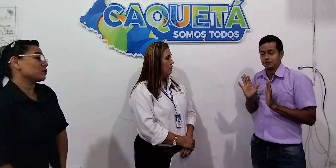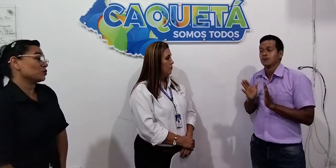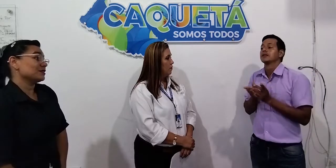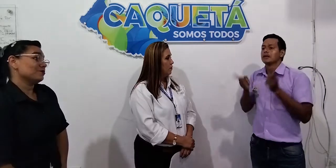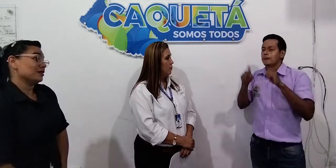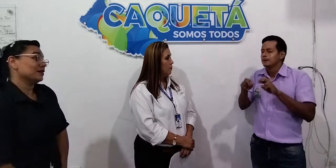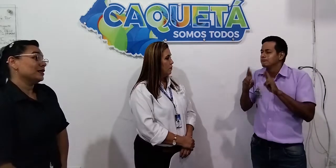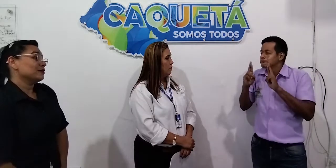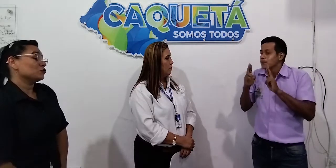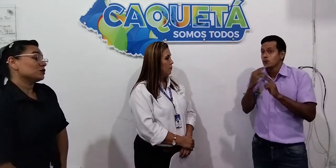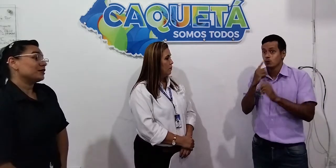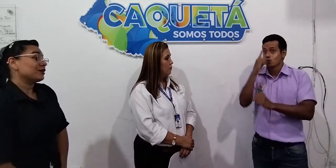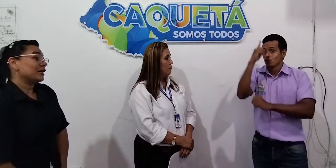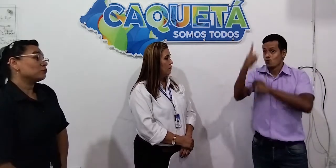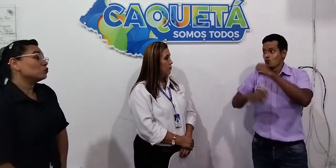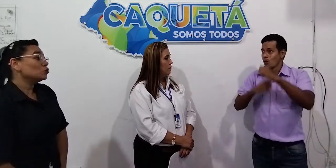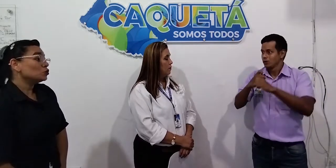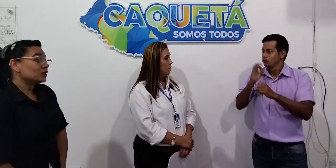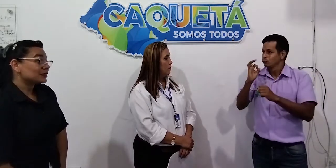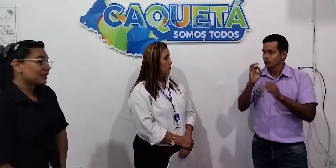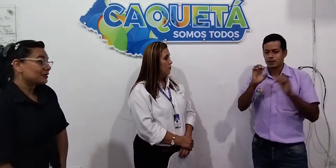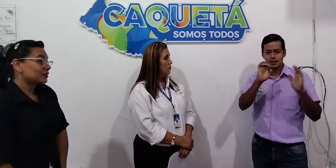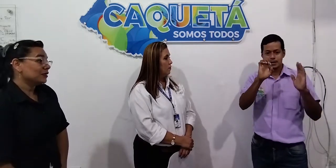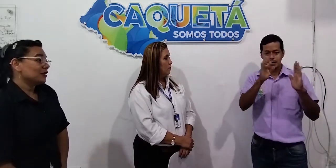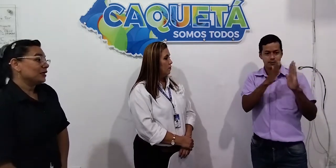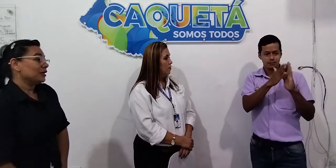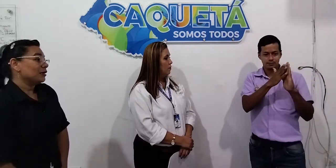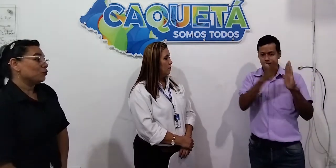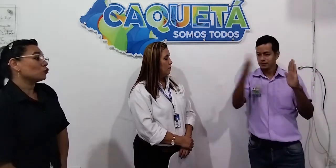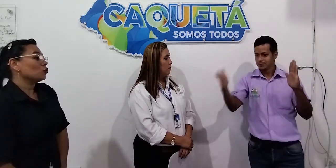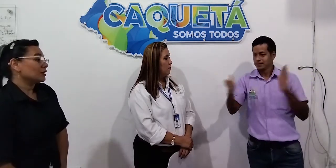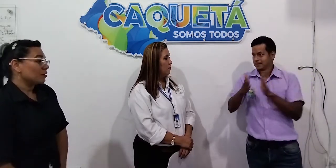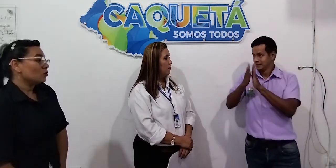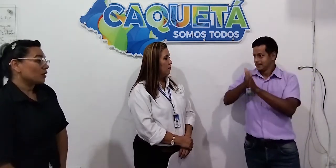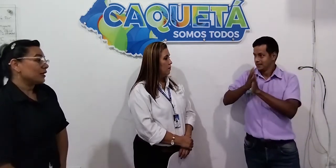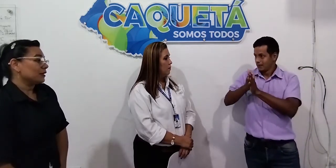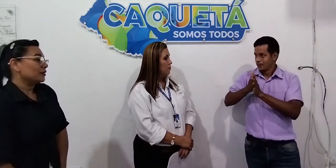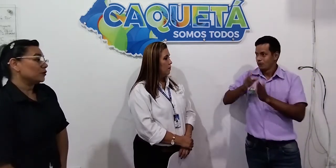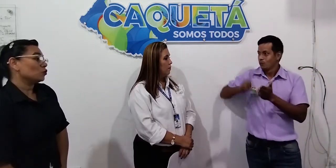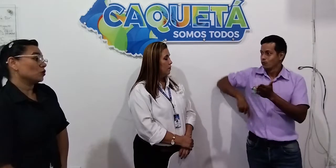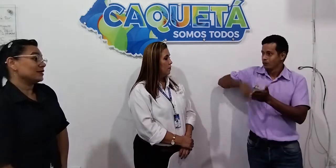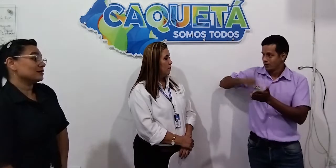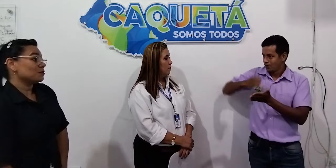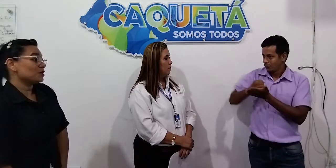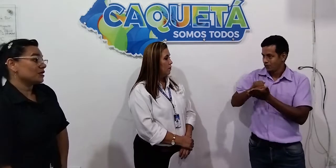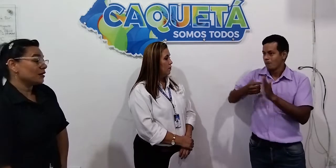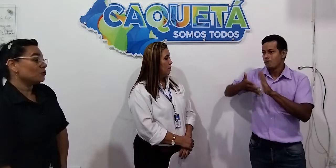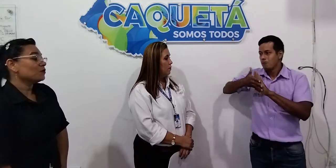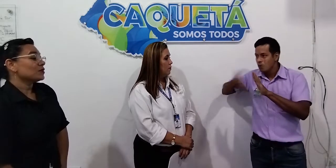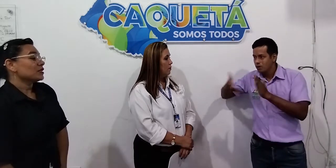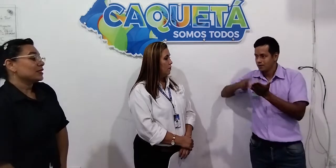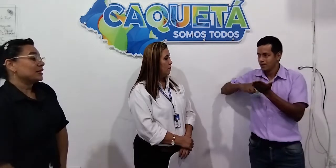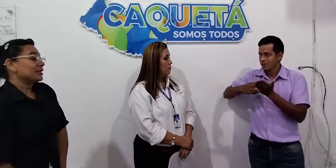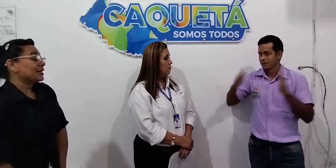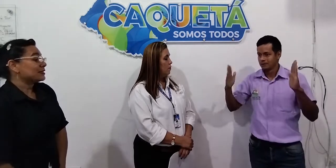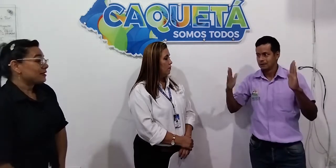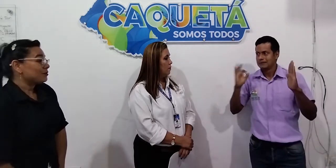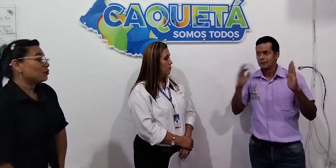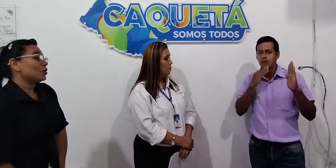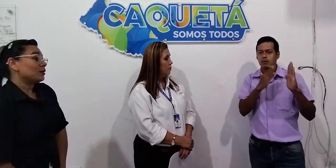personas de bien. Entonces de verdad muchas gracias por todo el trabajo que en tu rolante has empeñado. Gracias también por el